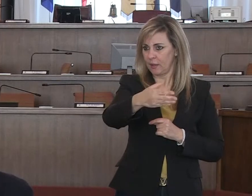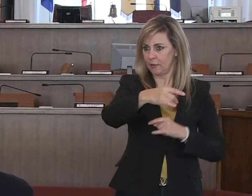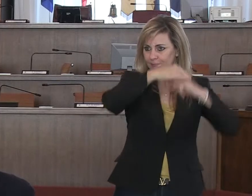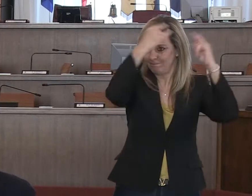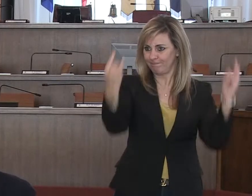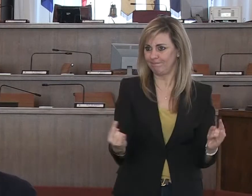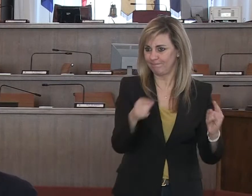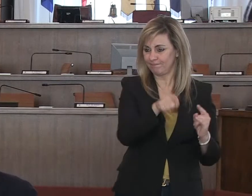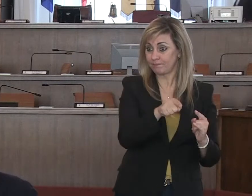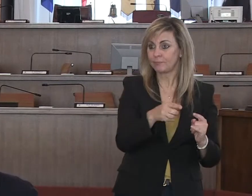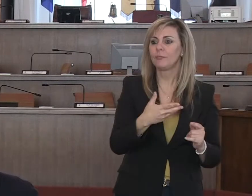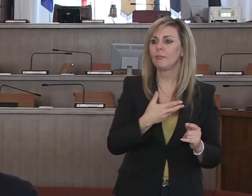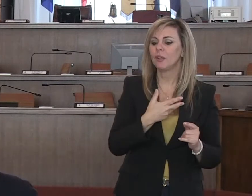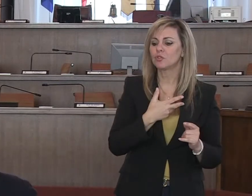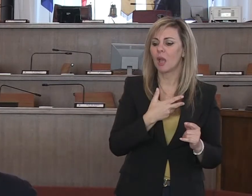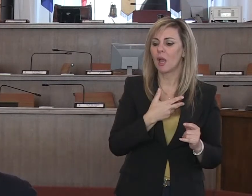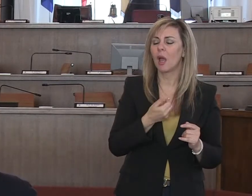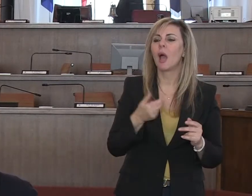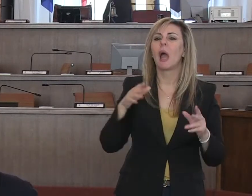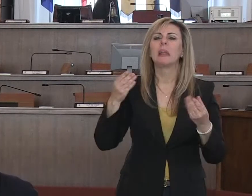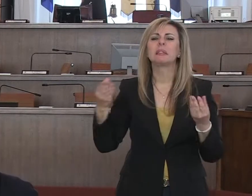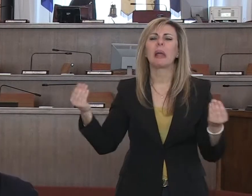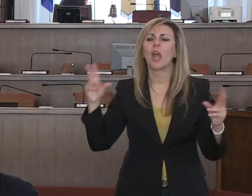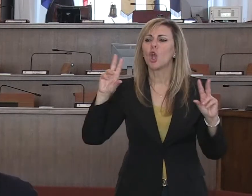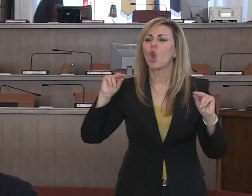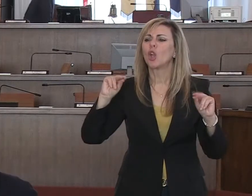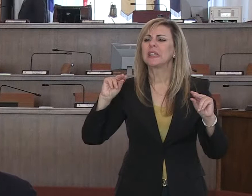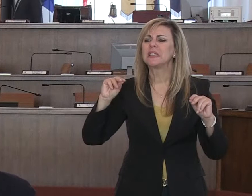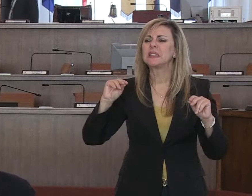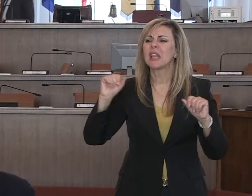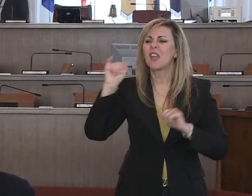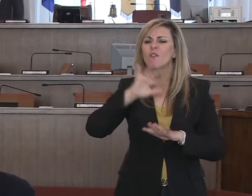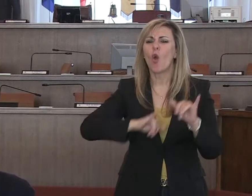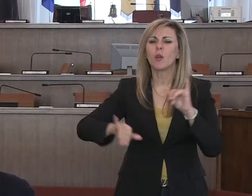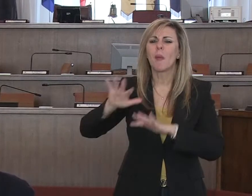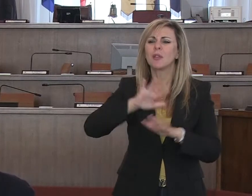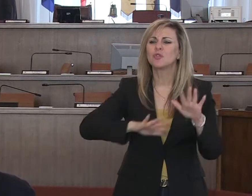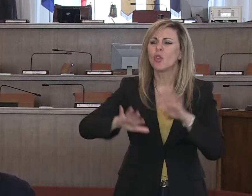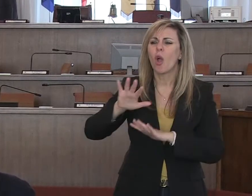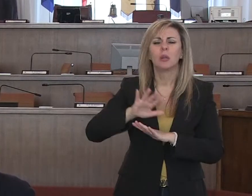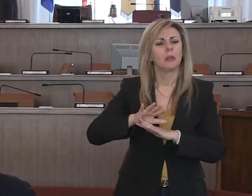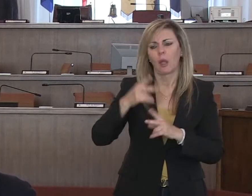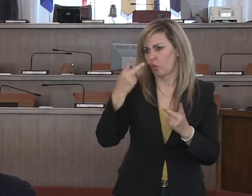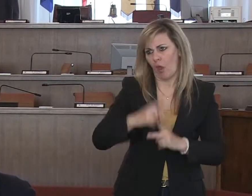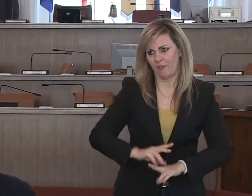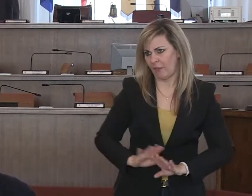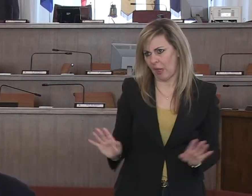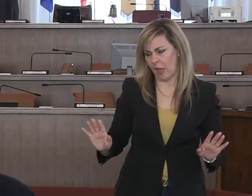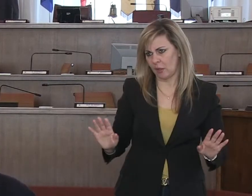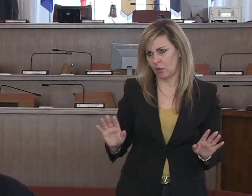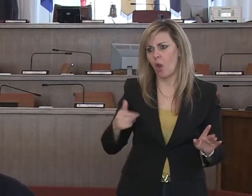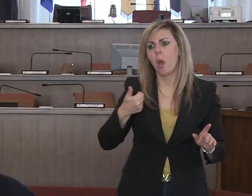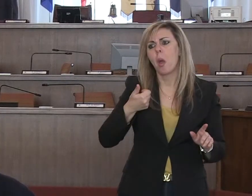come sempre, ci sono molte notizie che circolano, ma sono notizie che non hanno alcuna attendibilità perché noi abbiamo